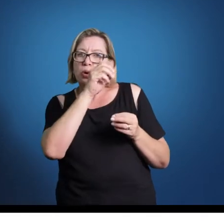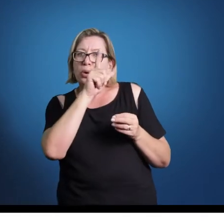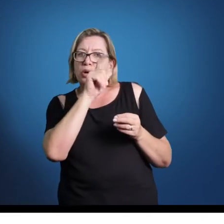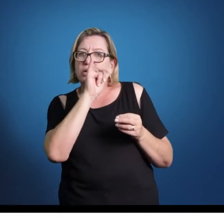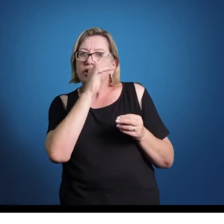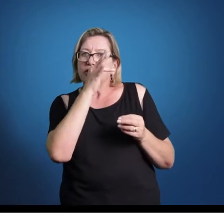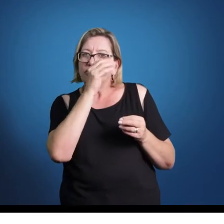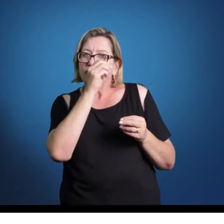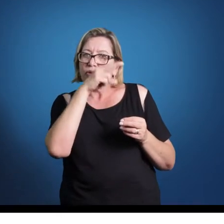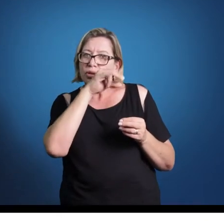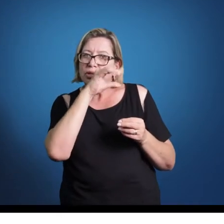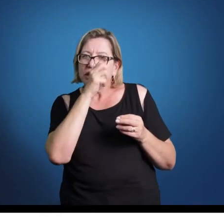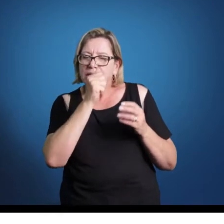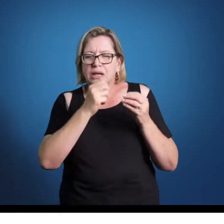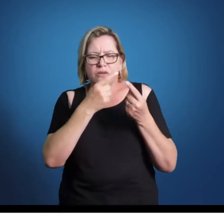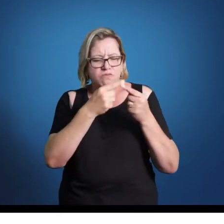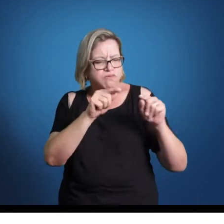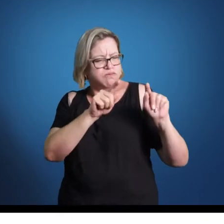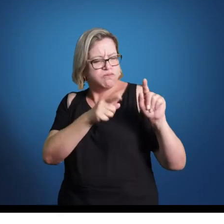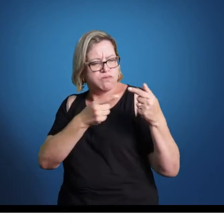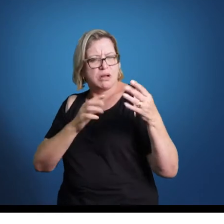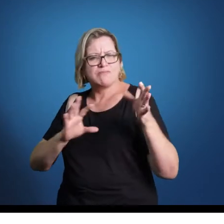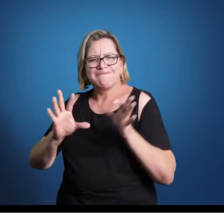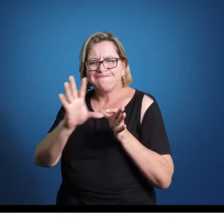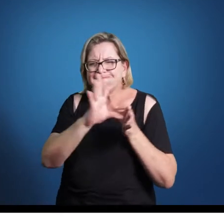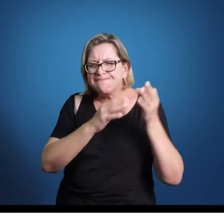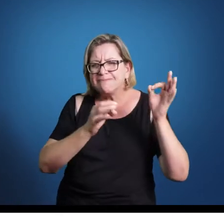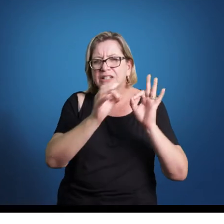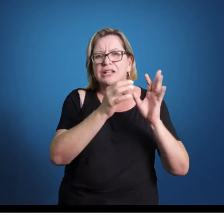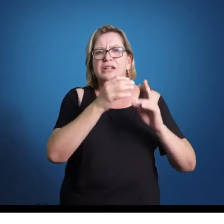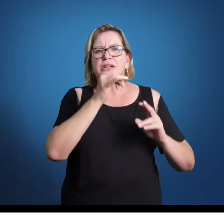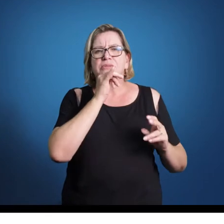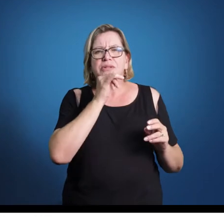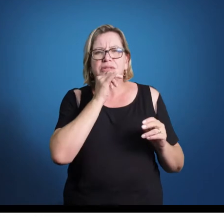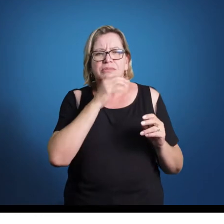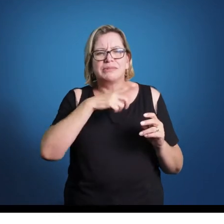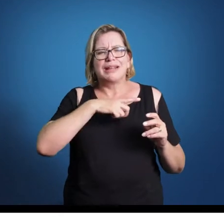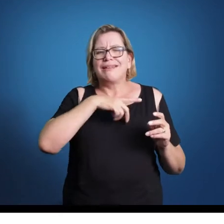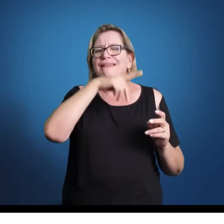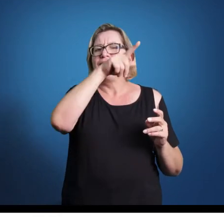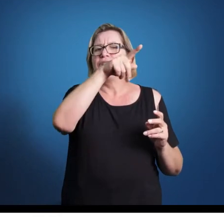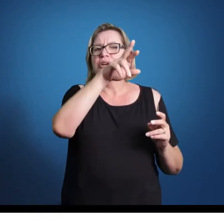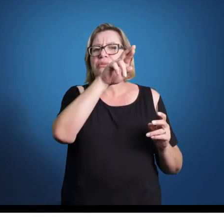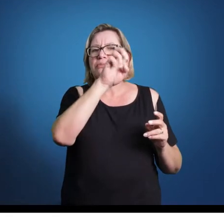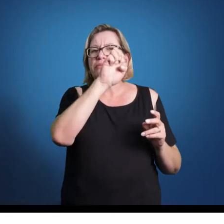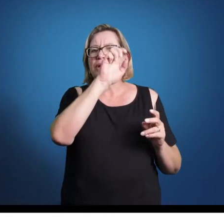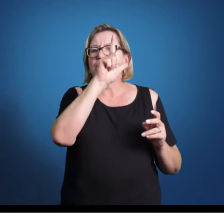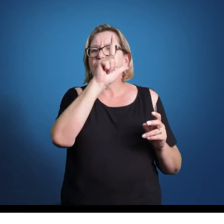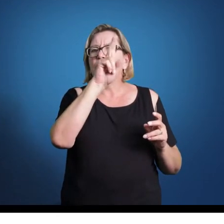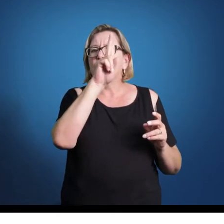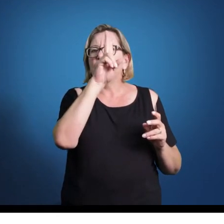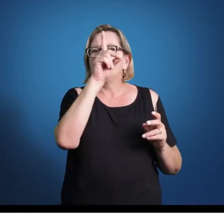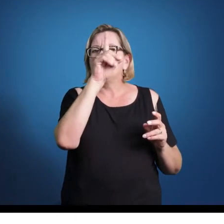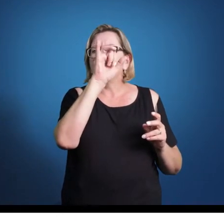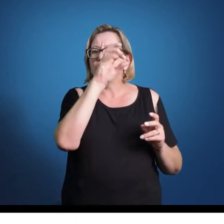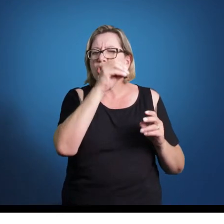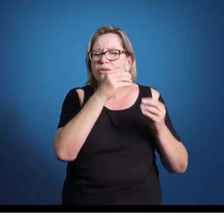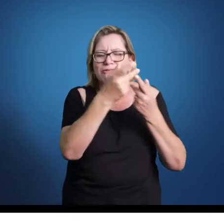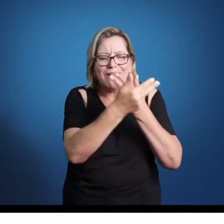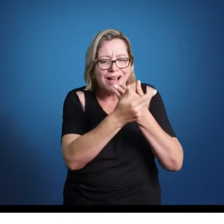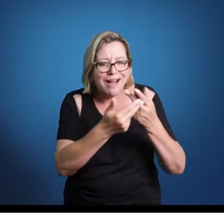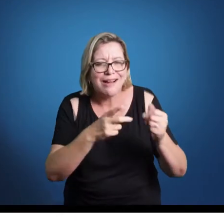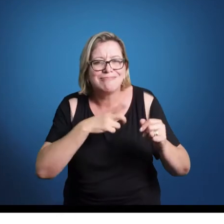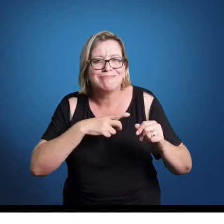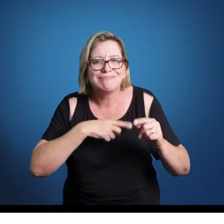vozes, mesmo para um instrumento solo, como, por exemplo, os prelúdios e fugas para cravo, ou a arte da fuga. Você vai ter uma série de obras extremamente